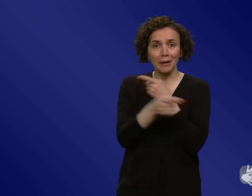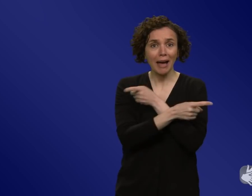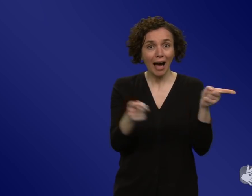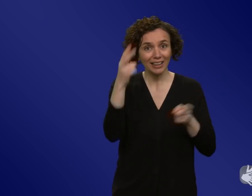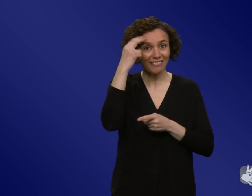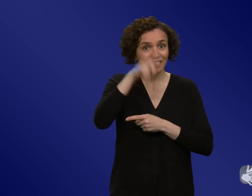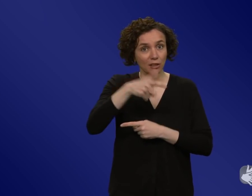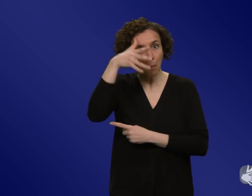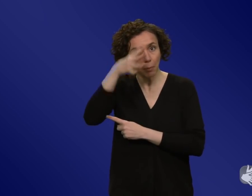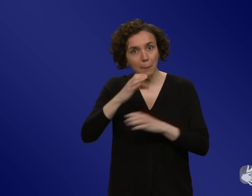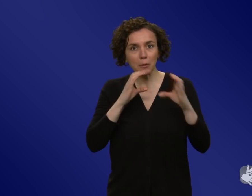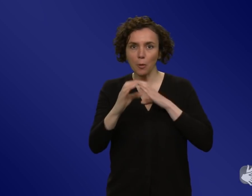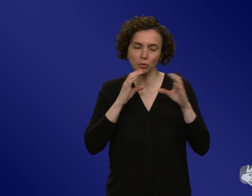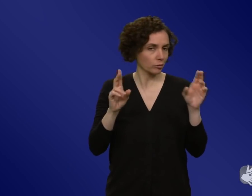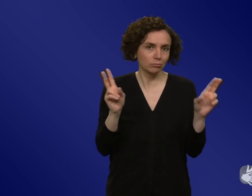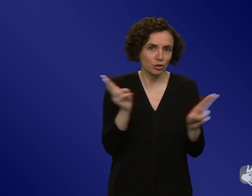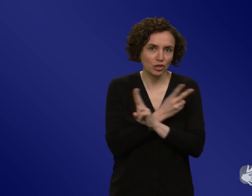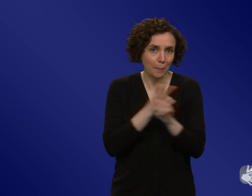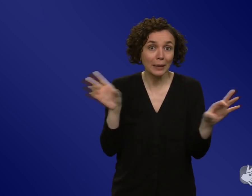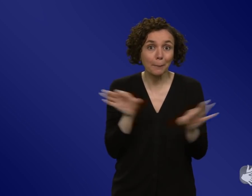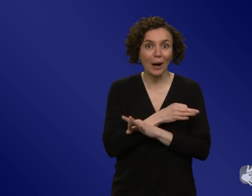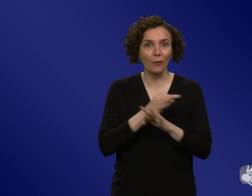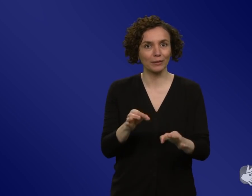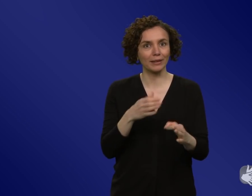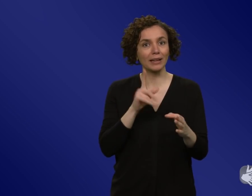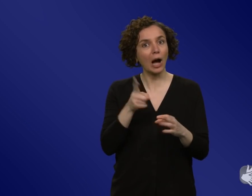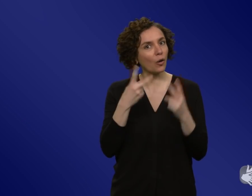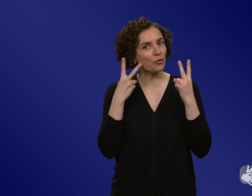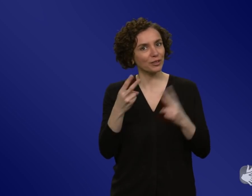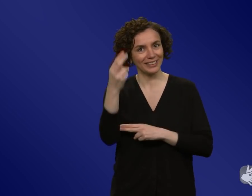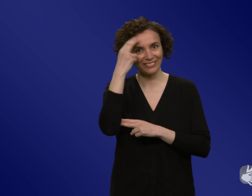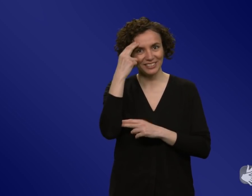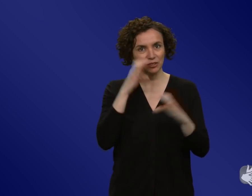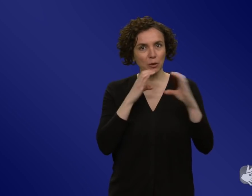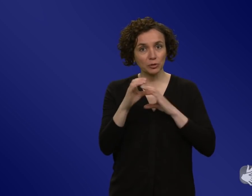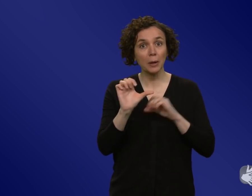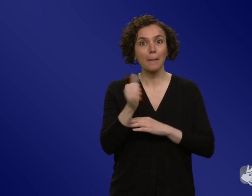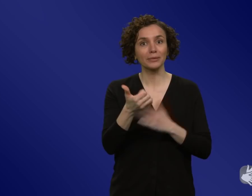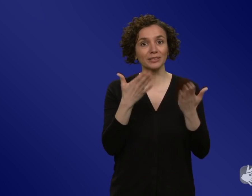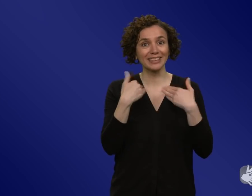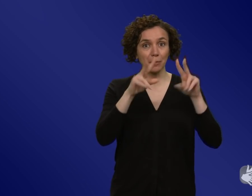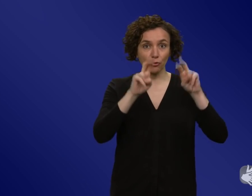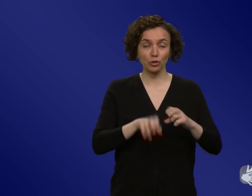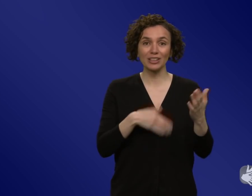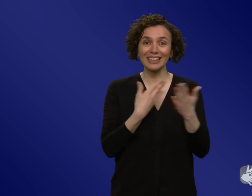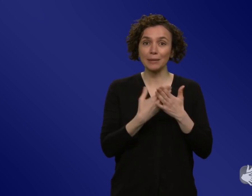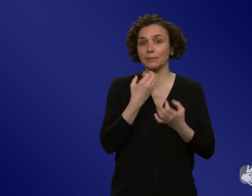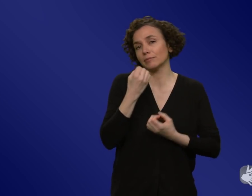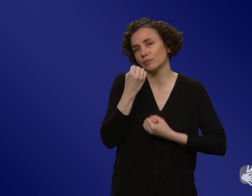Und es gibt ja schon auch Tücken in der Wissenschaftskommunikation, gerade im Bereich Klimaforschung auch, dass man auch vielleicht angegriffen wird oder